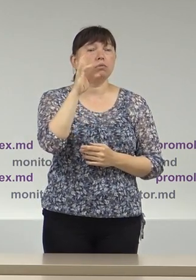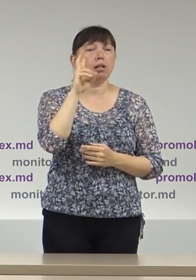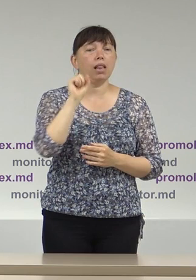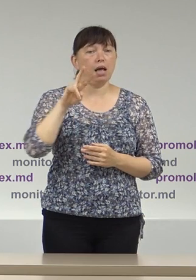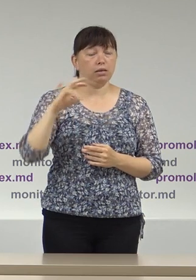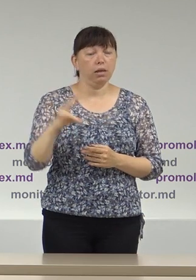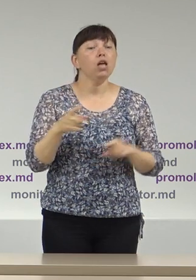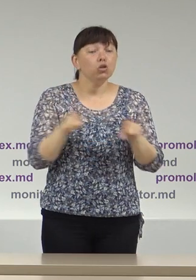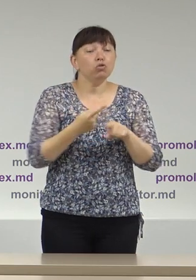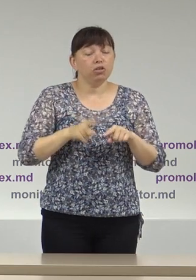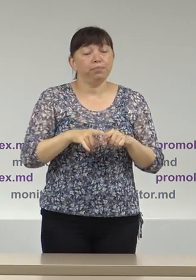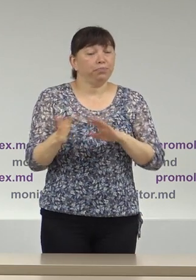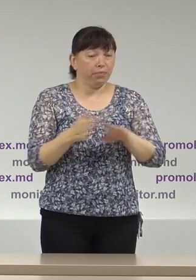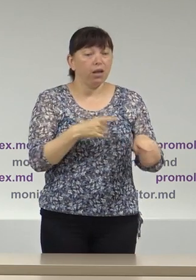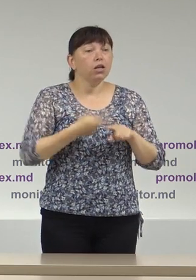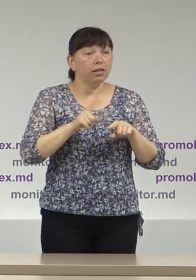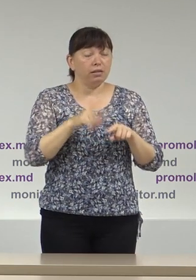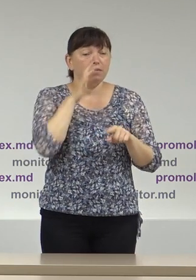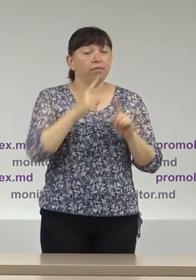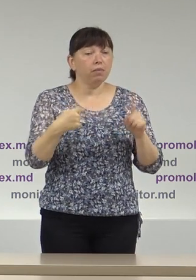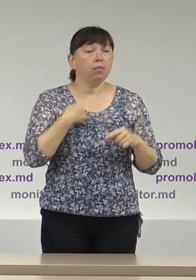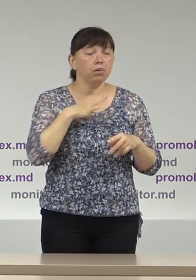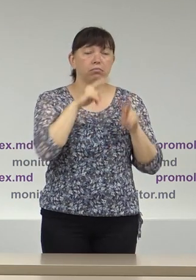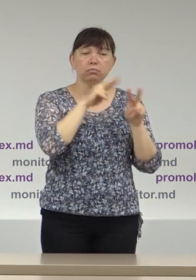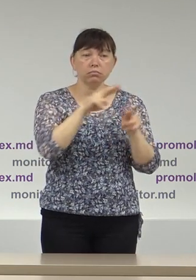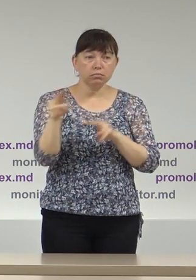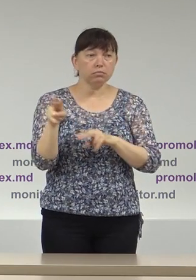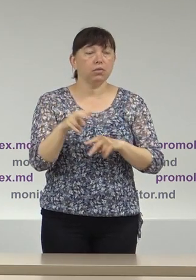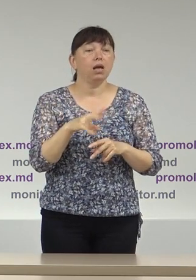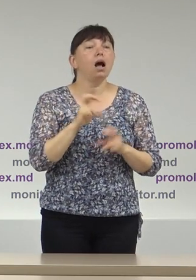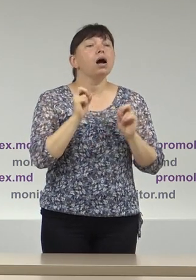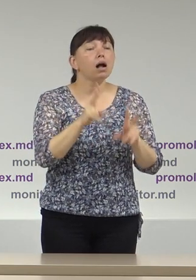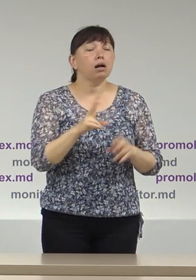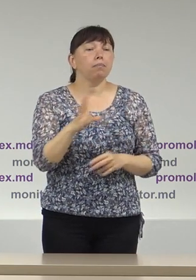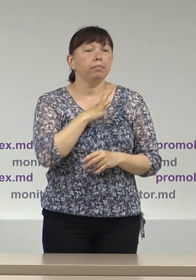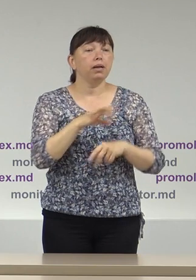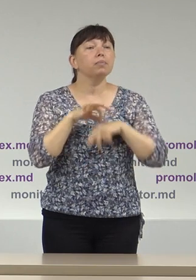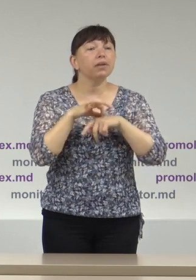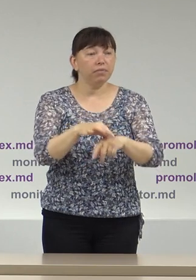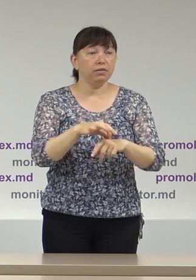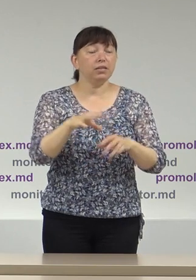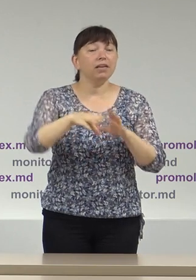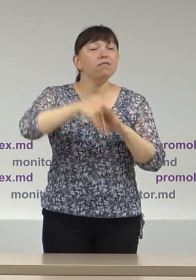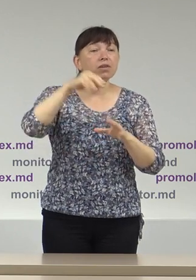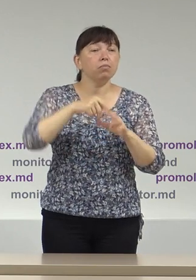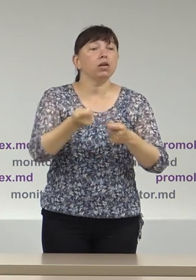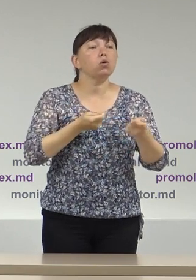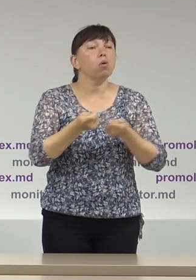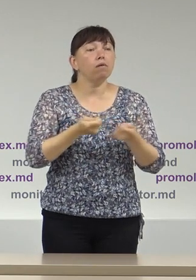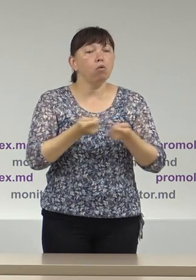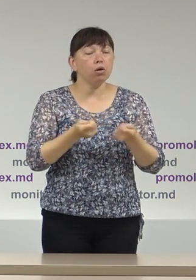Tot în perioada de referință, noi am monitorizat pe larg modul în care s-a desfășurat alegerea condușirii